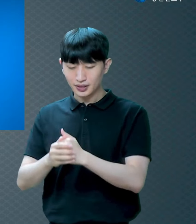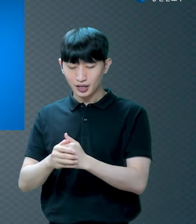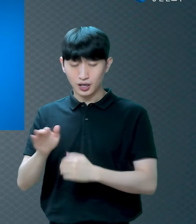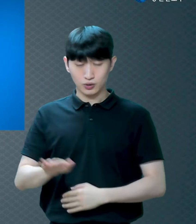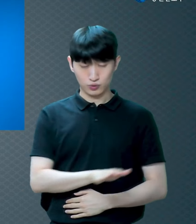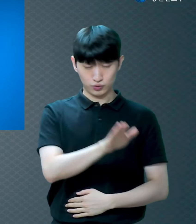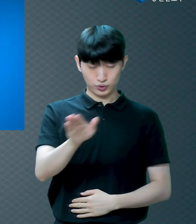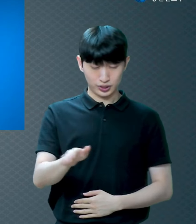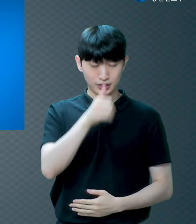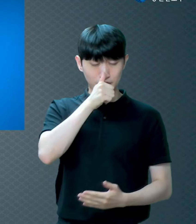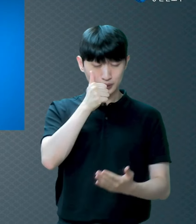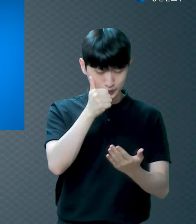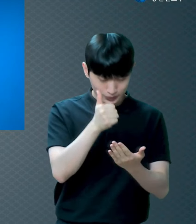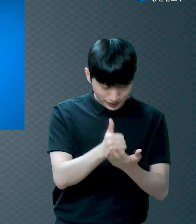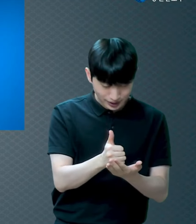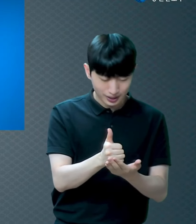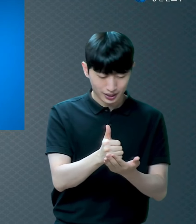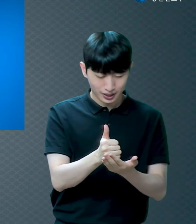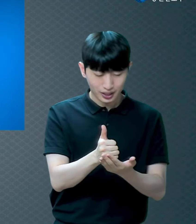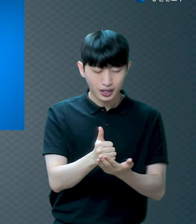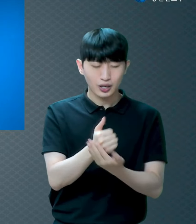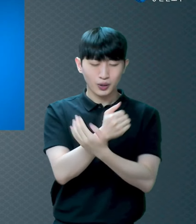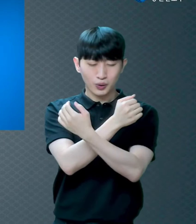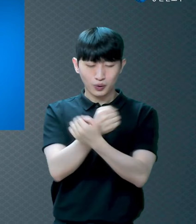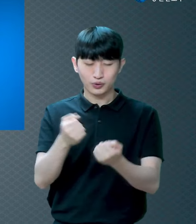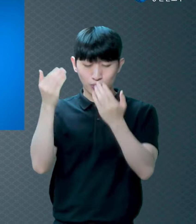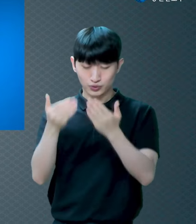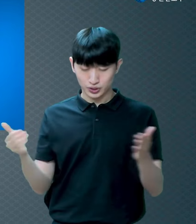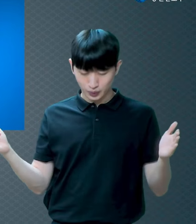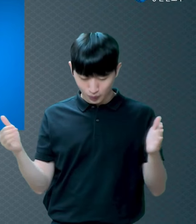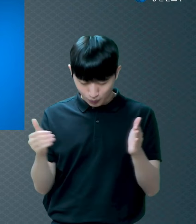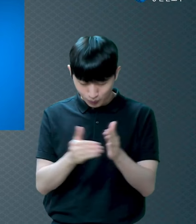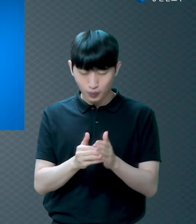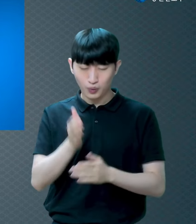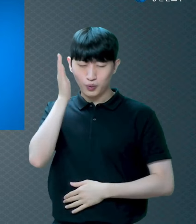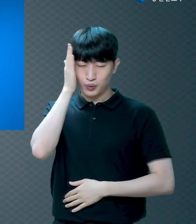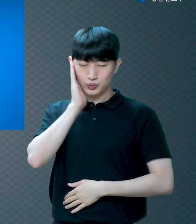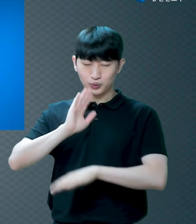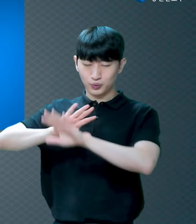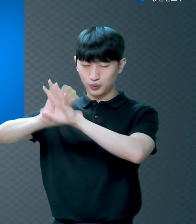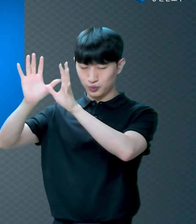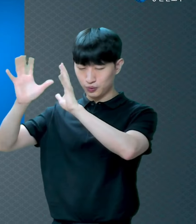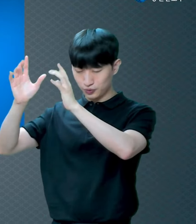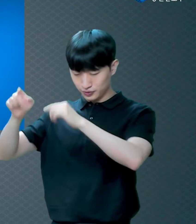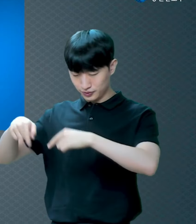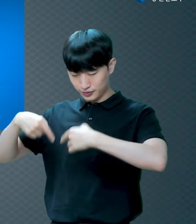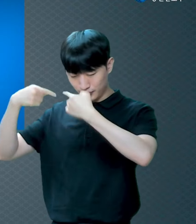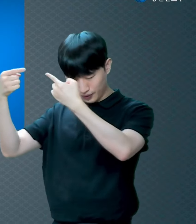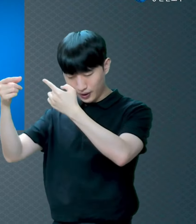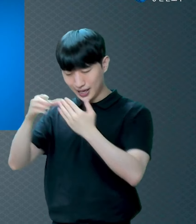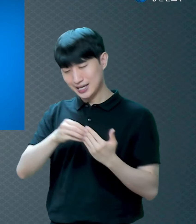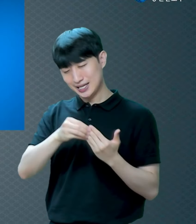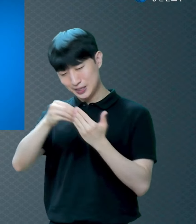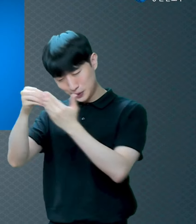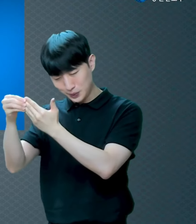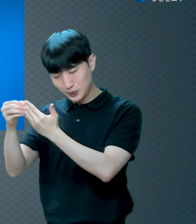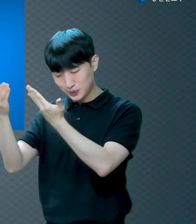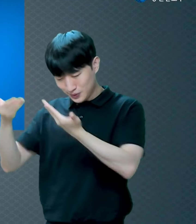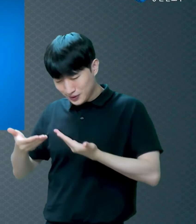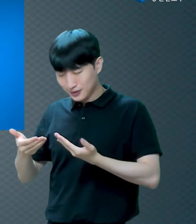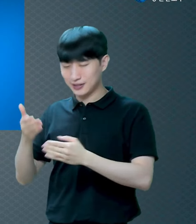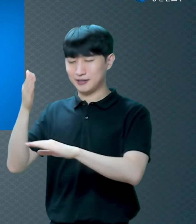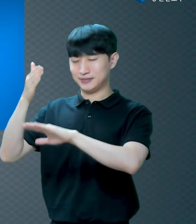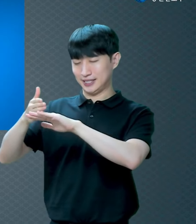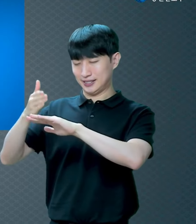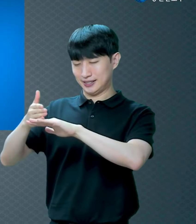용서해 주시고 천국 갈 수 있도록 사랑을 베풀어 주시니 참으로 감사합니다 이 사실